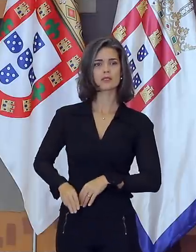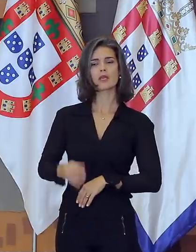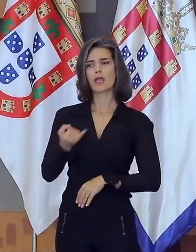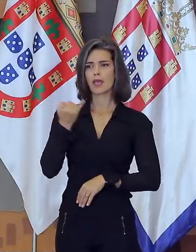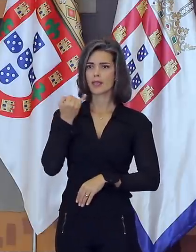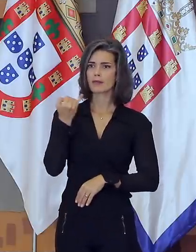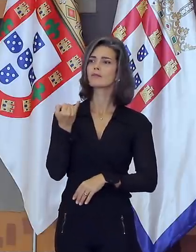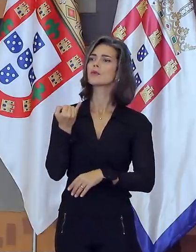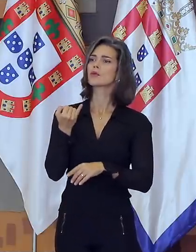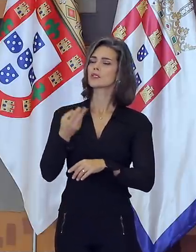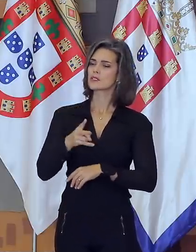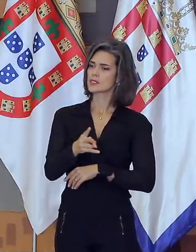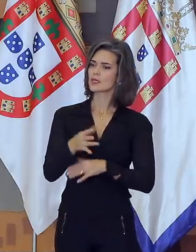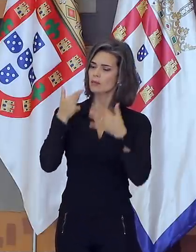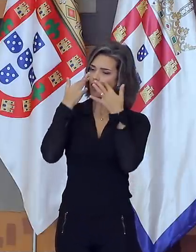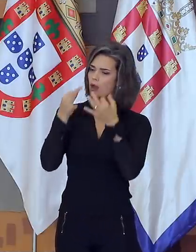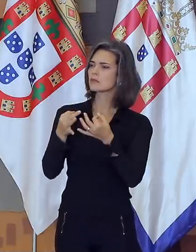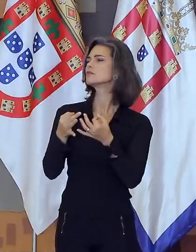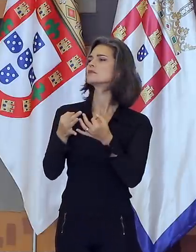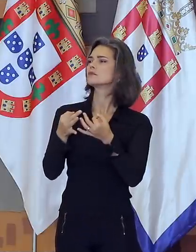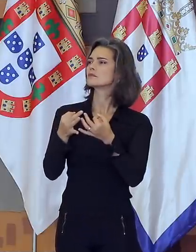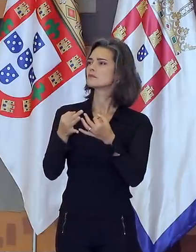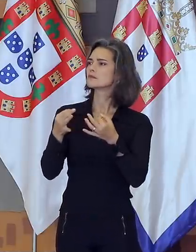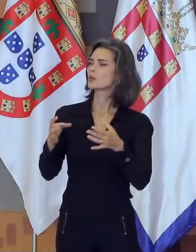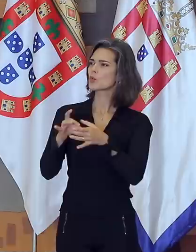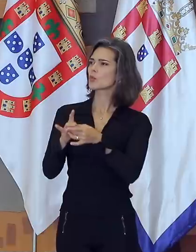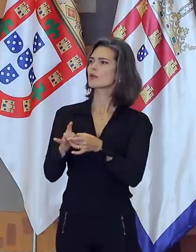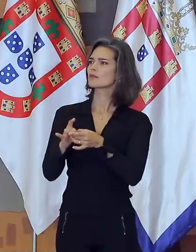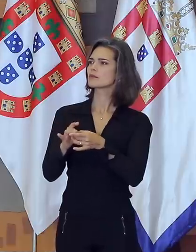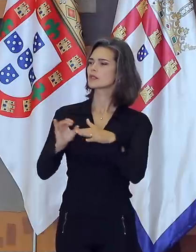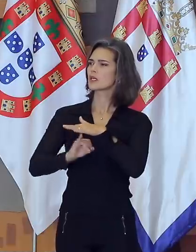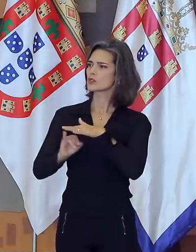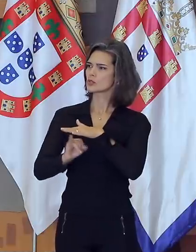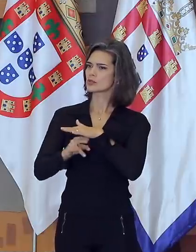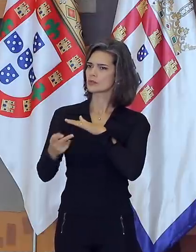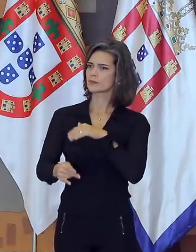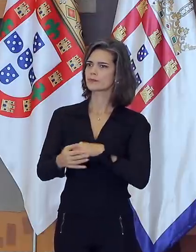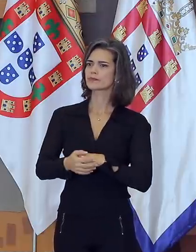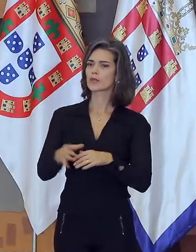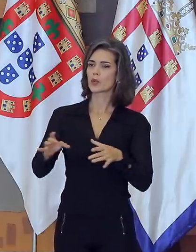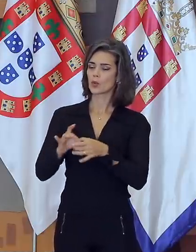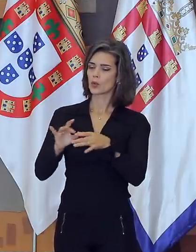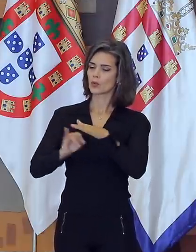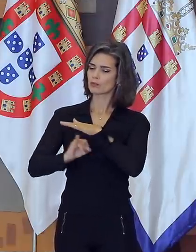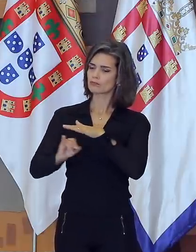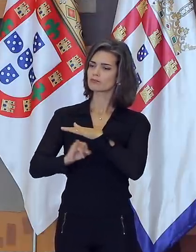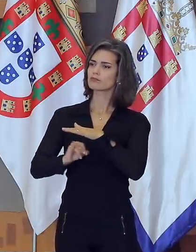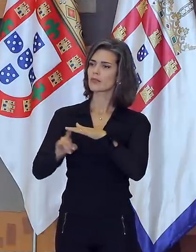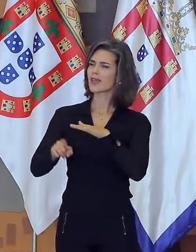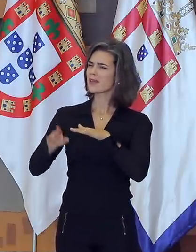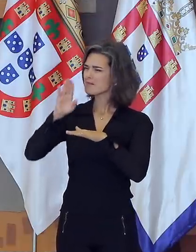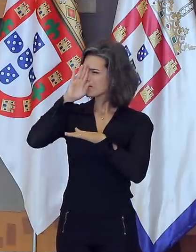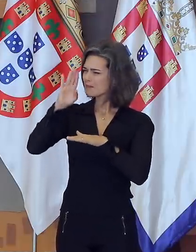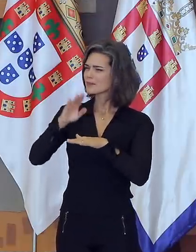velarmos, sem descanso, por nossa coesão institucional. Nossa coesão institucional, aliás, é imperativo que a